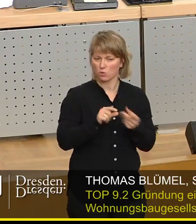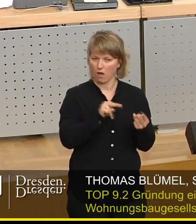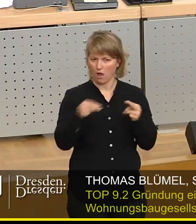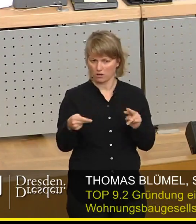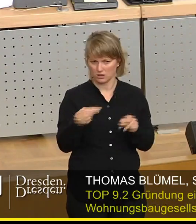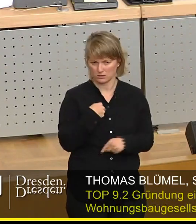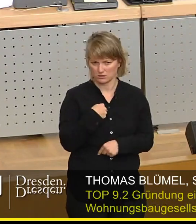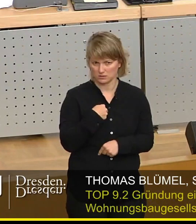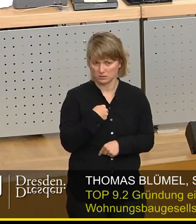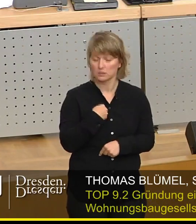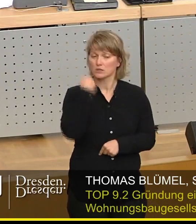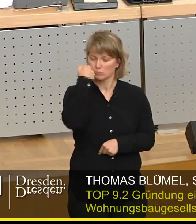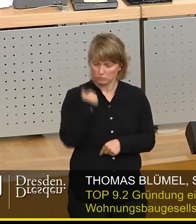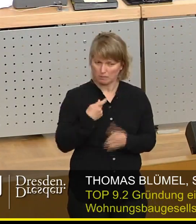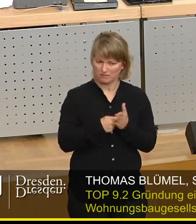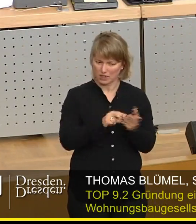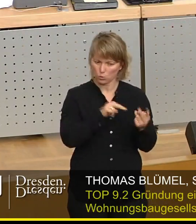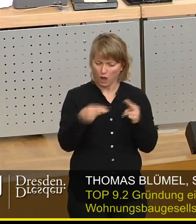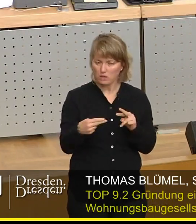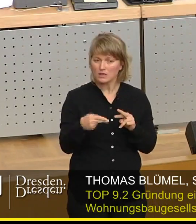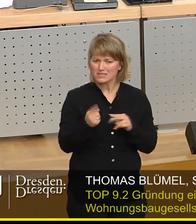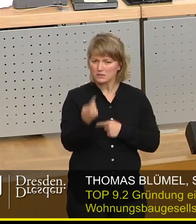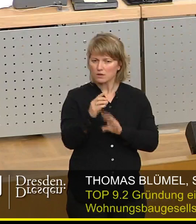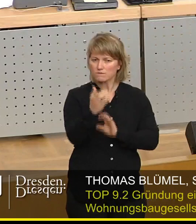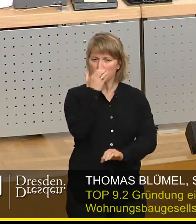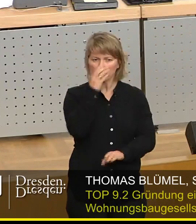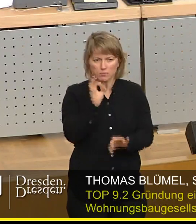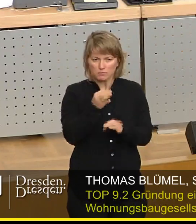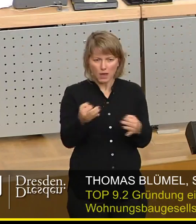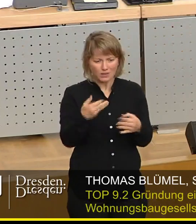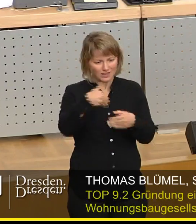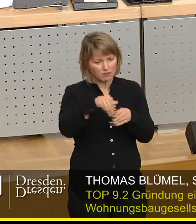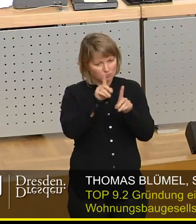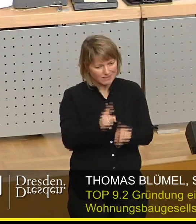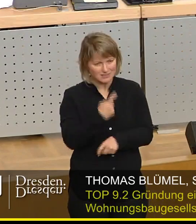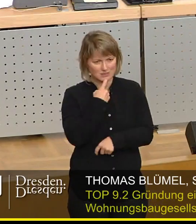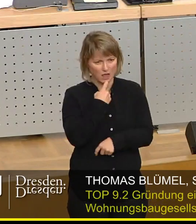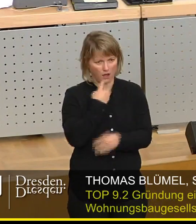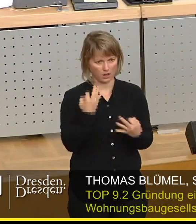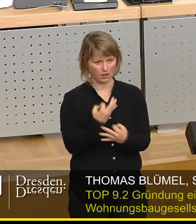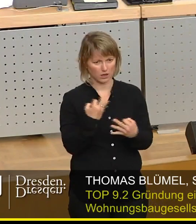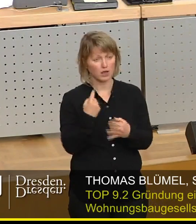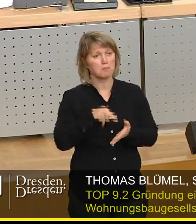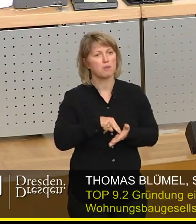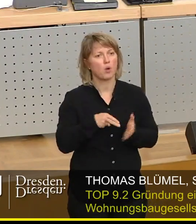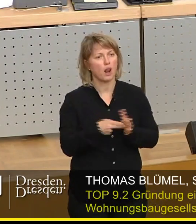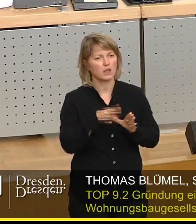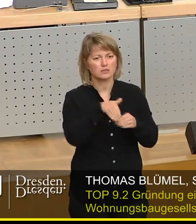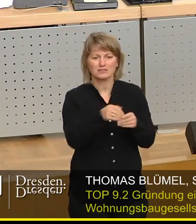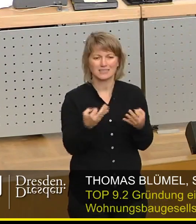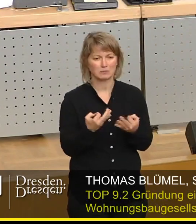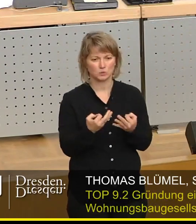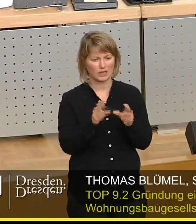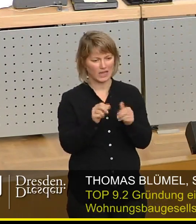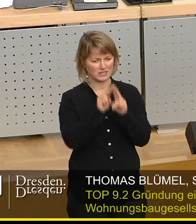anders und das bitteschön soll man uns doch nicht zum Vorwurf machen. Das ist eine sachliche Abwägung, das ist keine politische Frage, welche